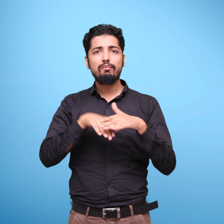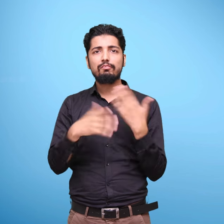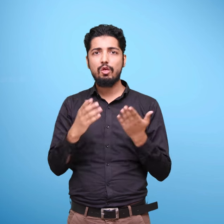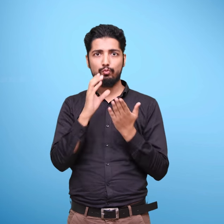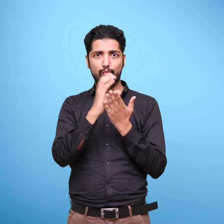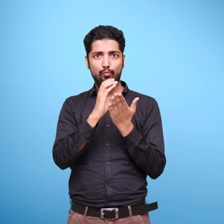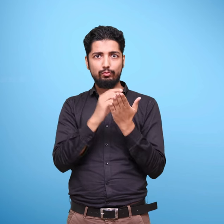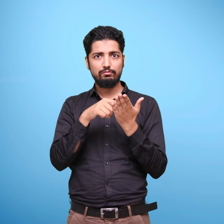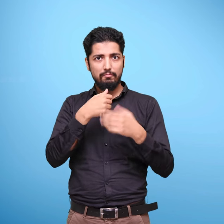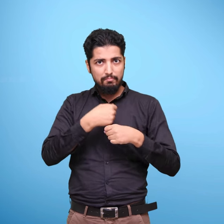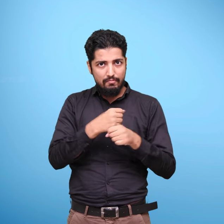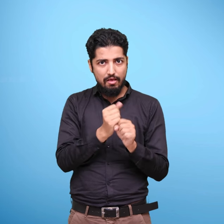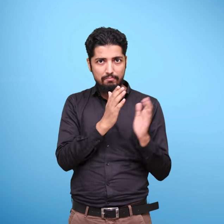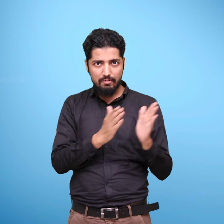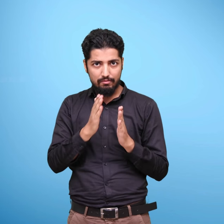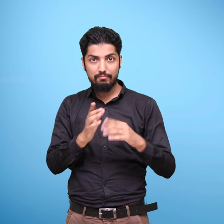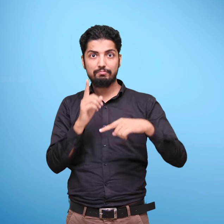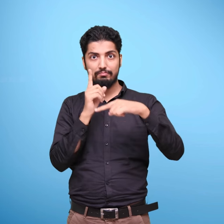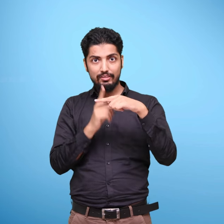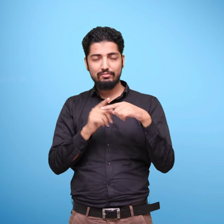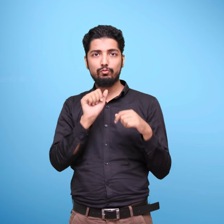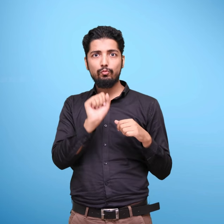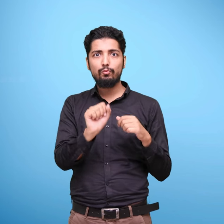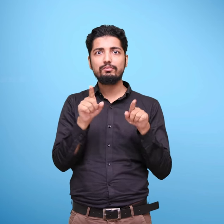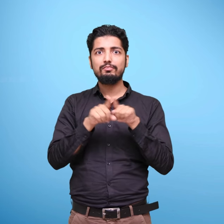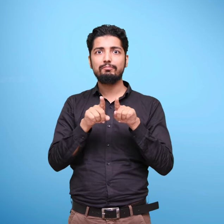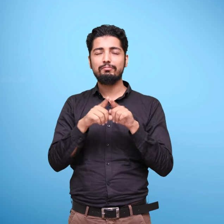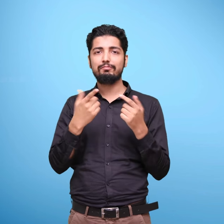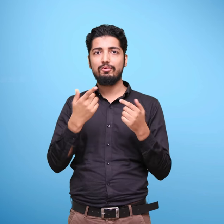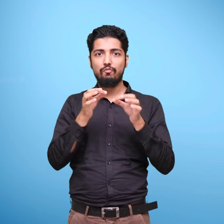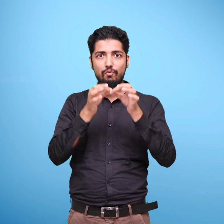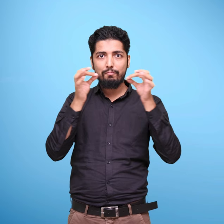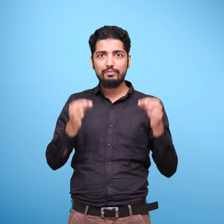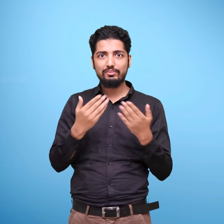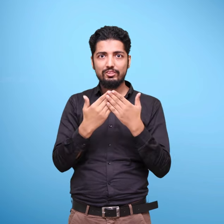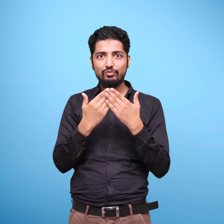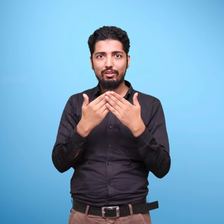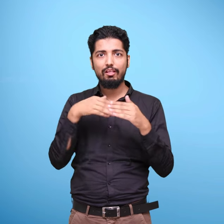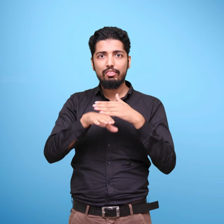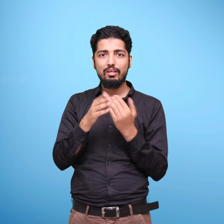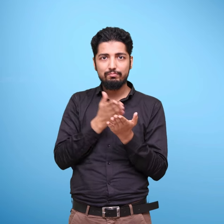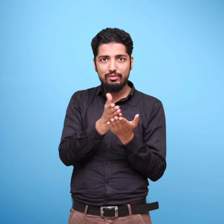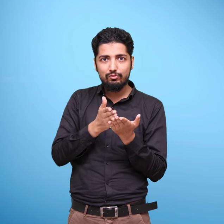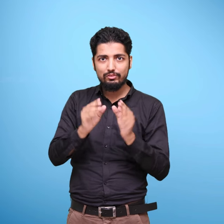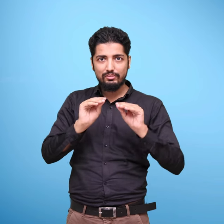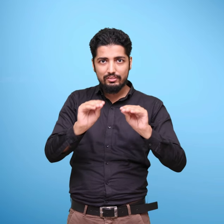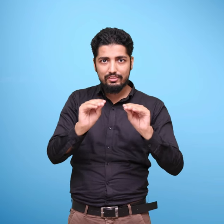ट्वेंटी ने पाँच जमातीन जमातीन जमाचार पाठ चर्या एवं शिक्षा शास्त्रिय